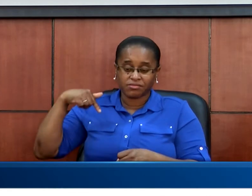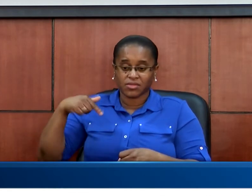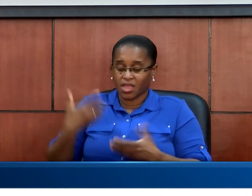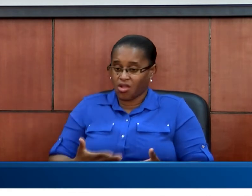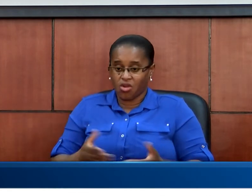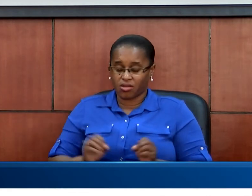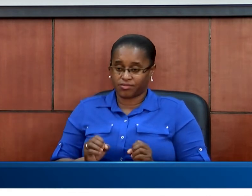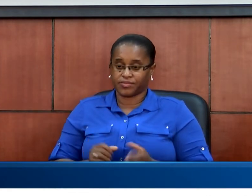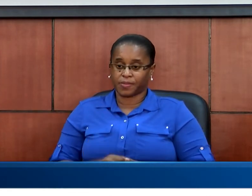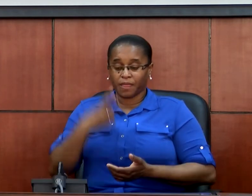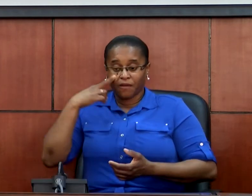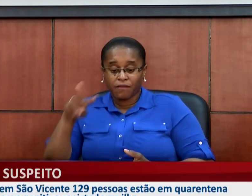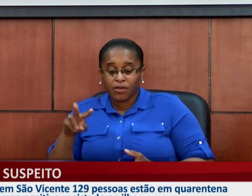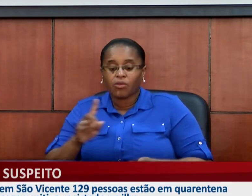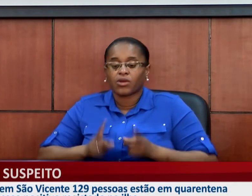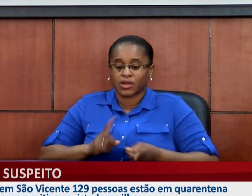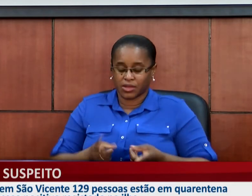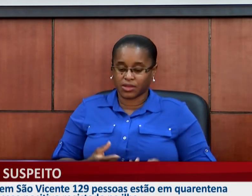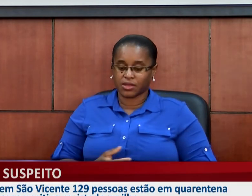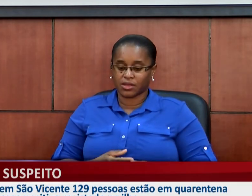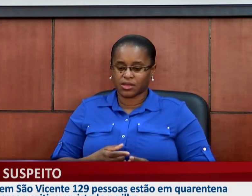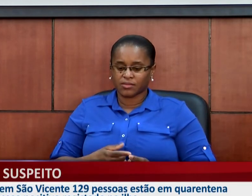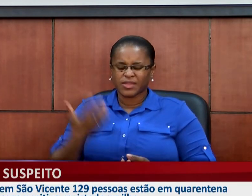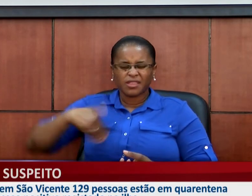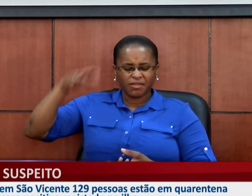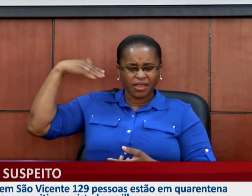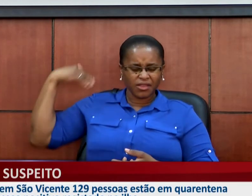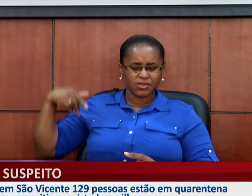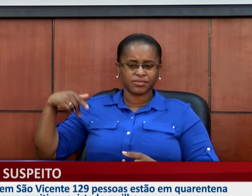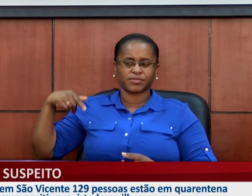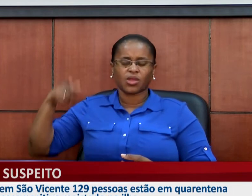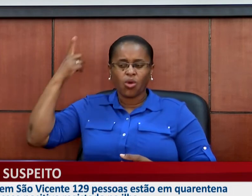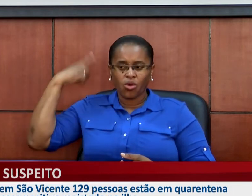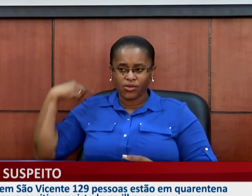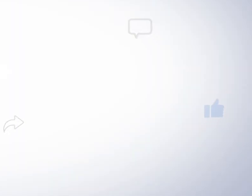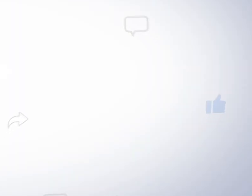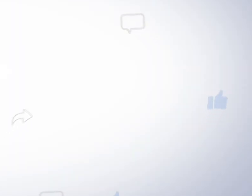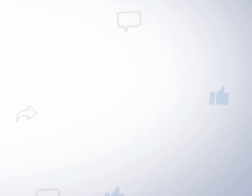dinâmica e o engajamento no sentido de evitar o aumento de casos confirmados.